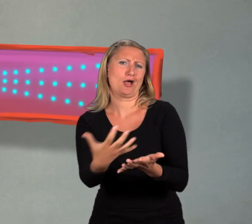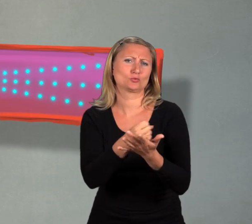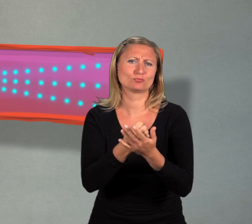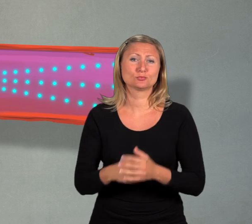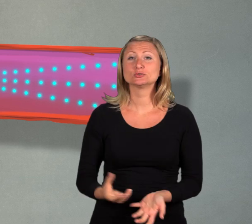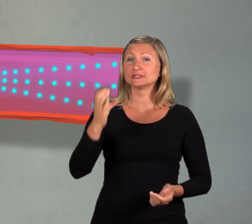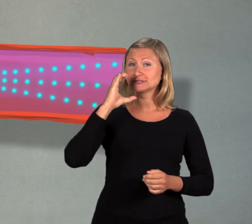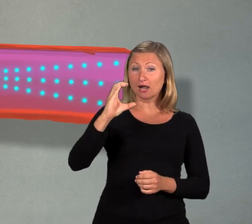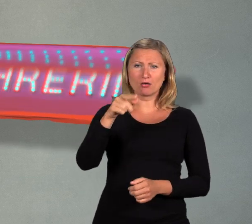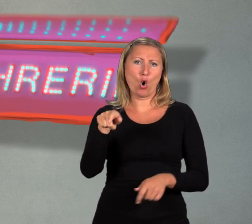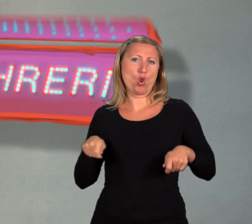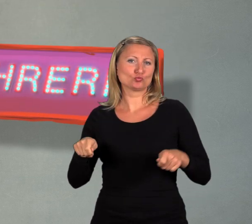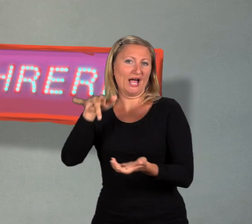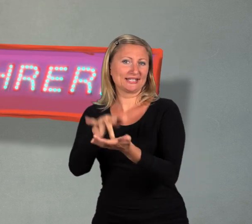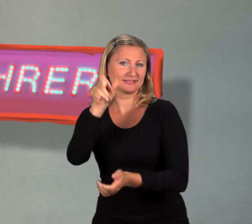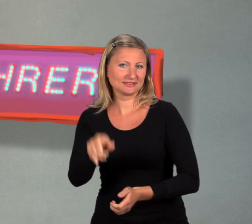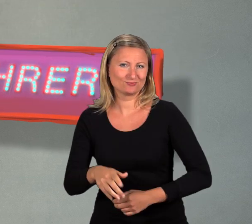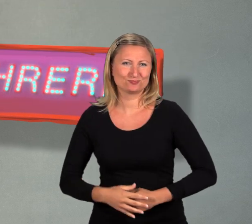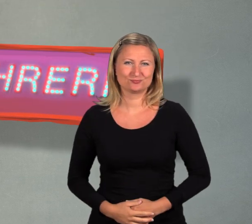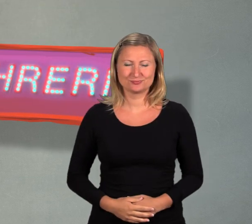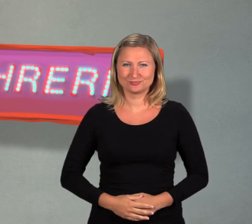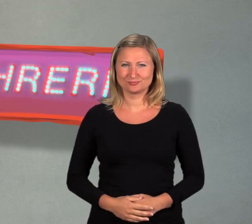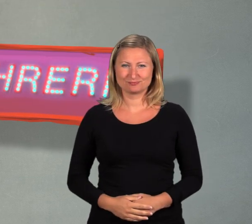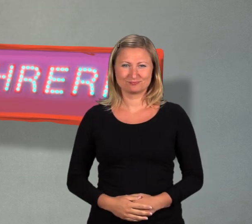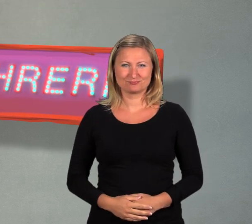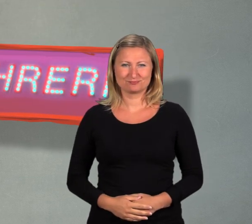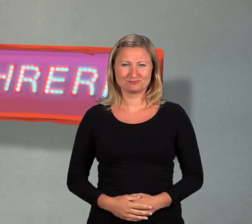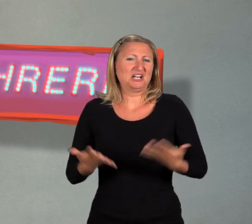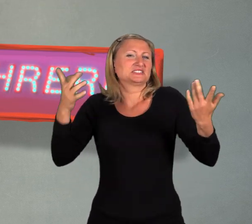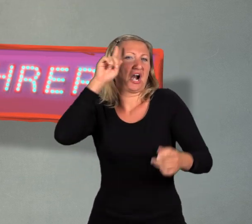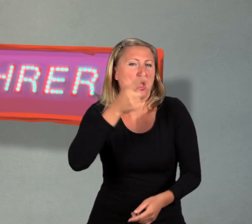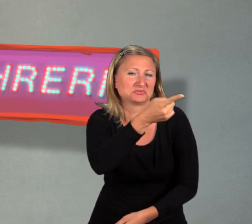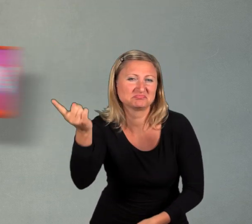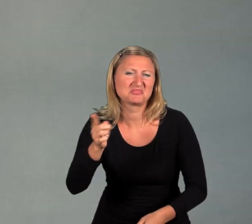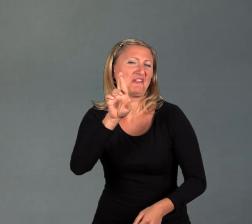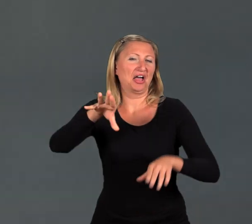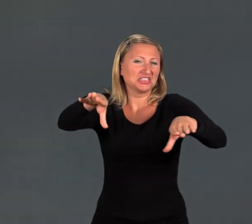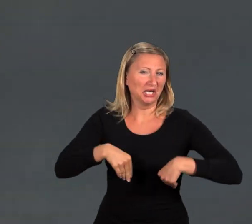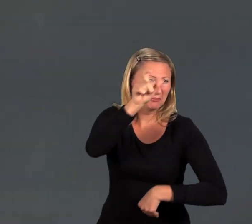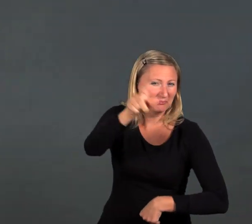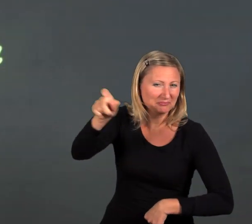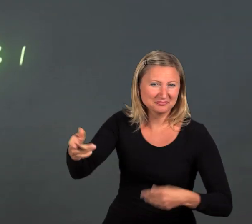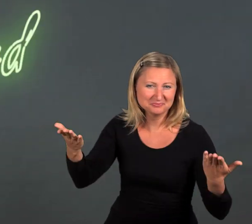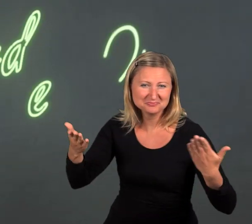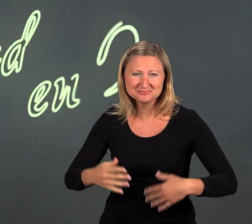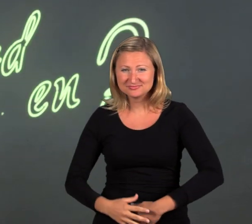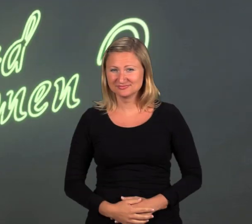geregeltem Einkommen C. Eine Rollstuhlfahrerin Was glauben Sie? Wer wird genommen?